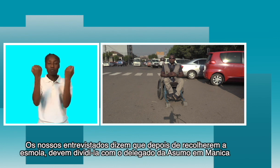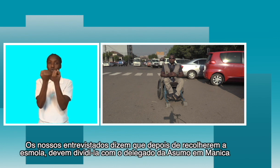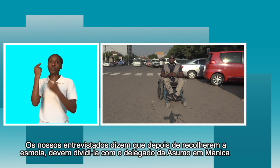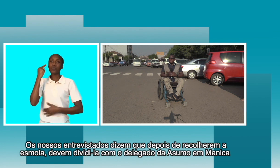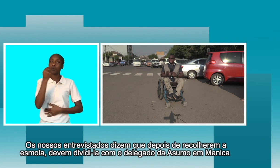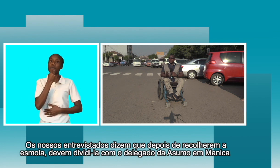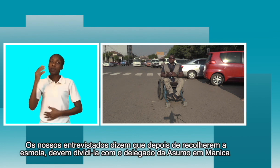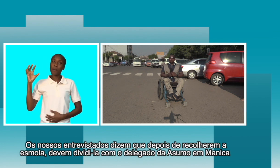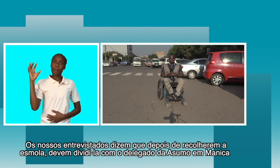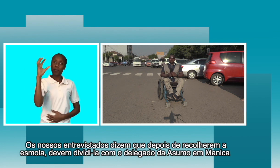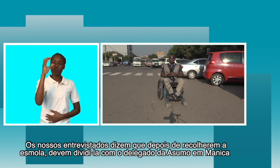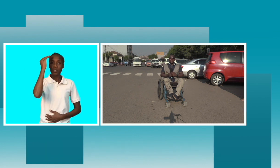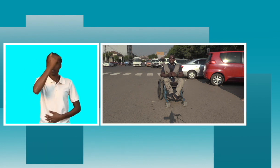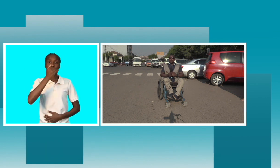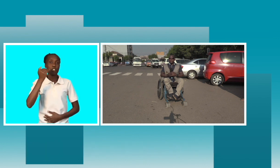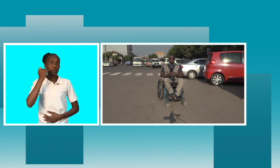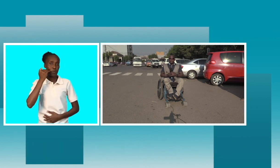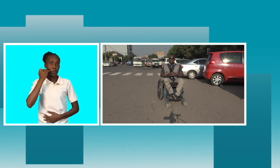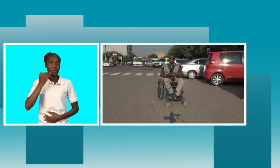ZUM a nível da província de Manica.